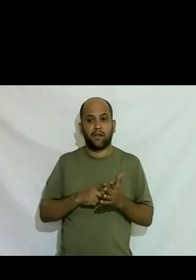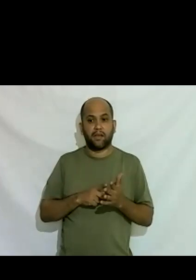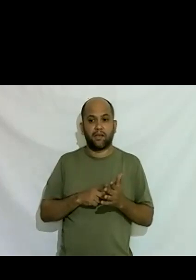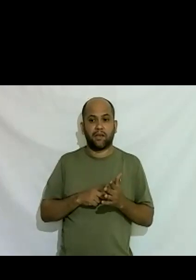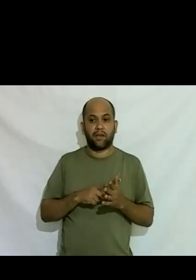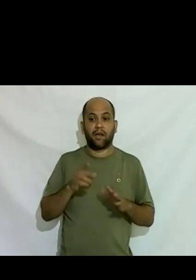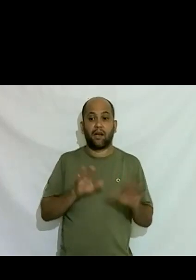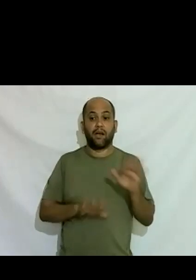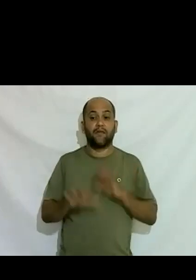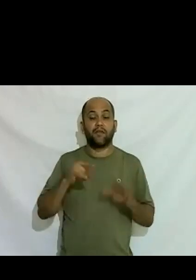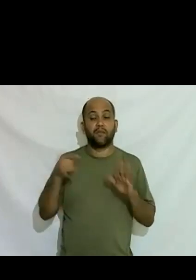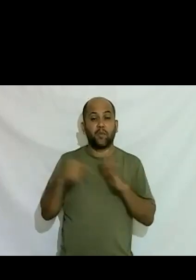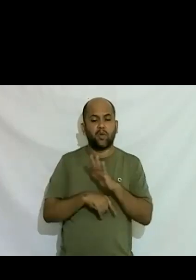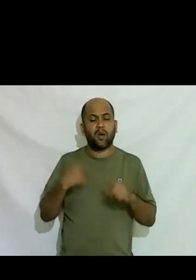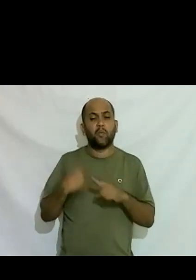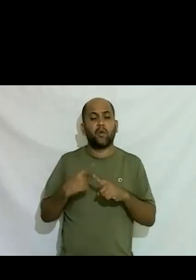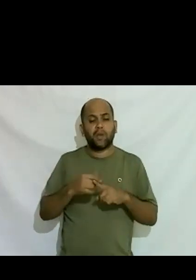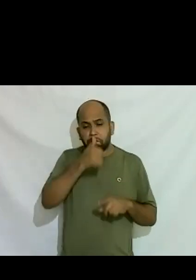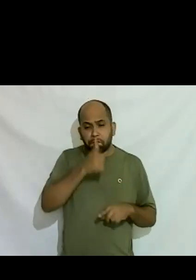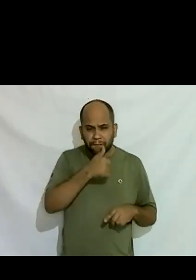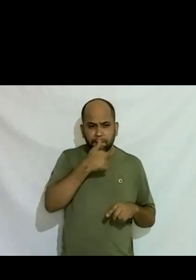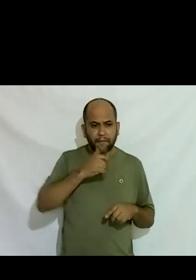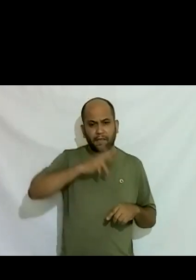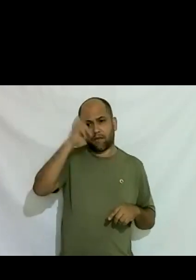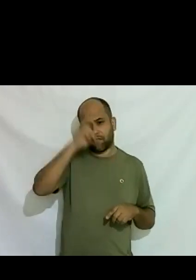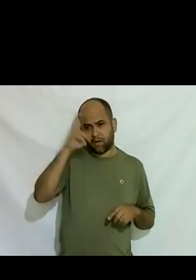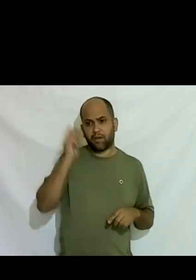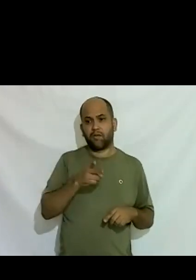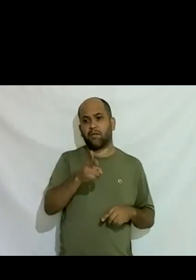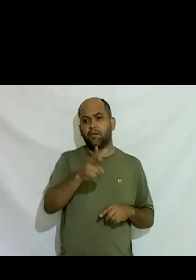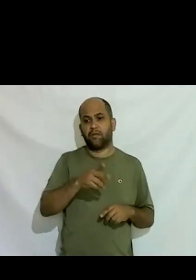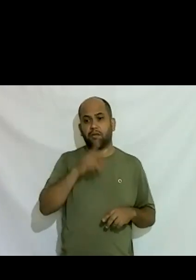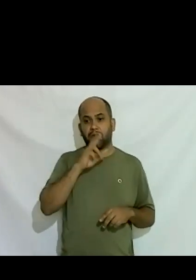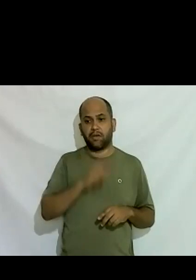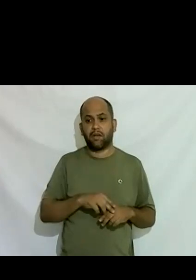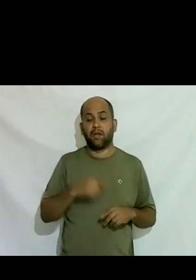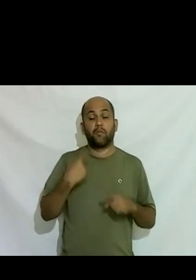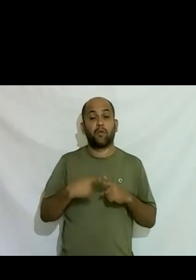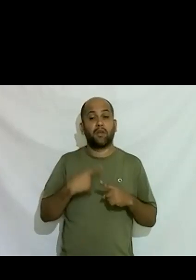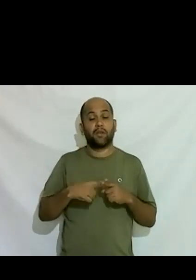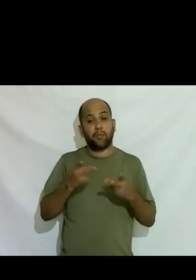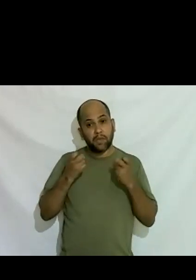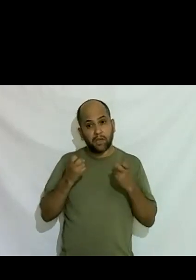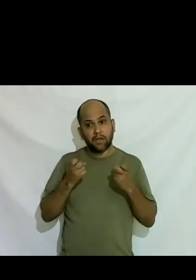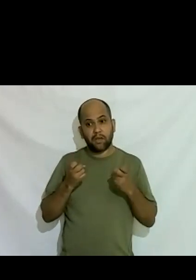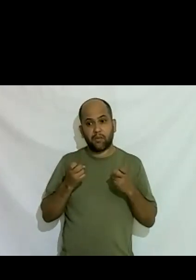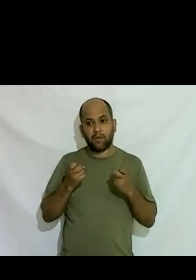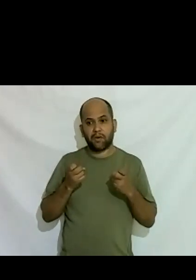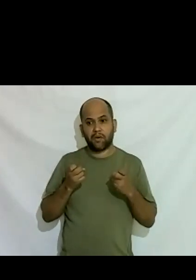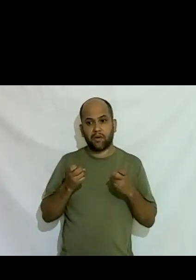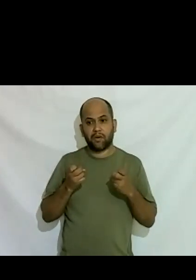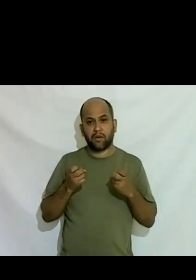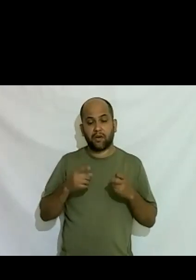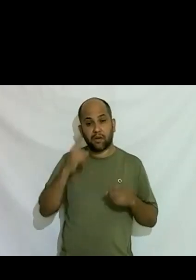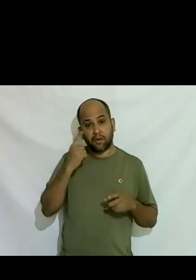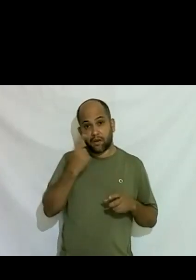vezes me pergunto mas por que que você se esforça tanto ou te doa tanto porque eu vi o resultado porque eu vejo no olhar das